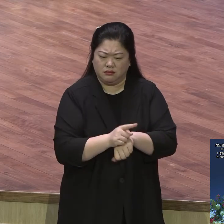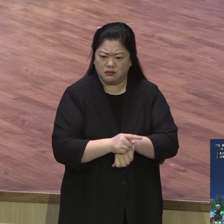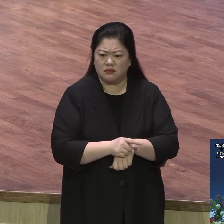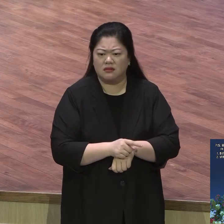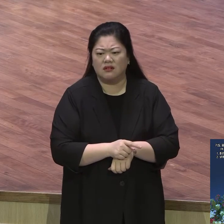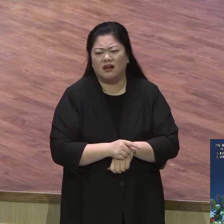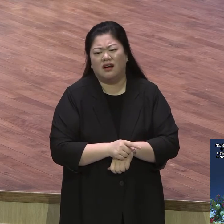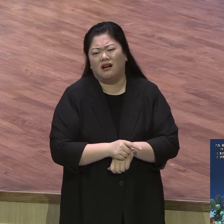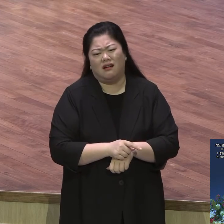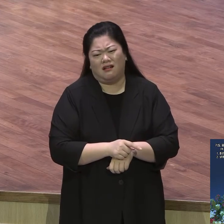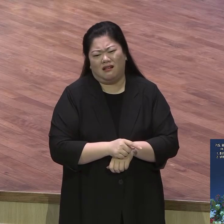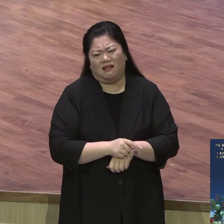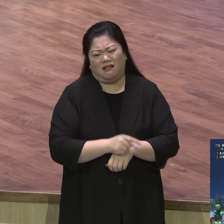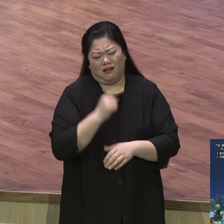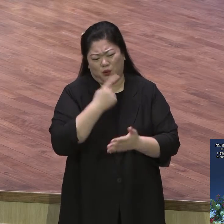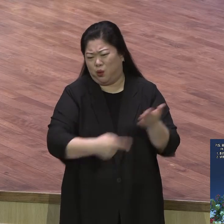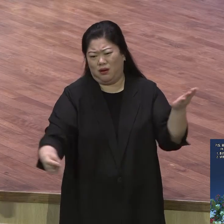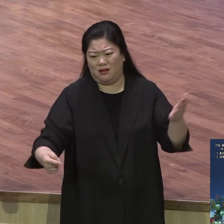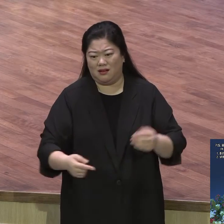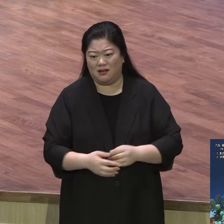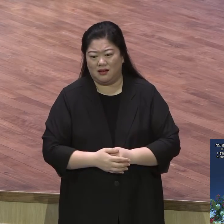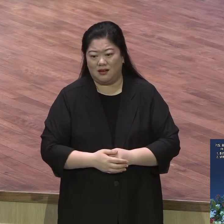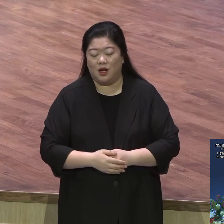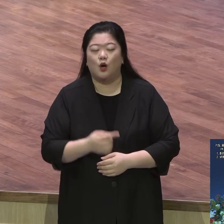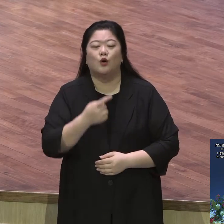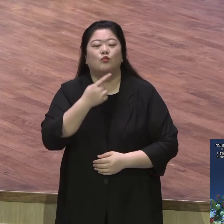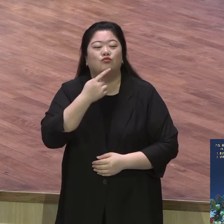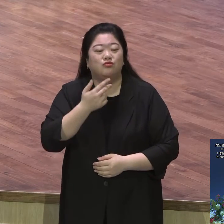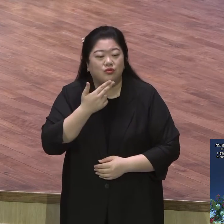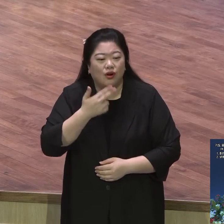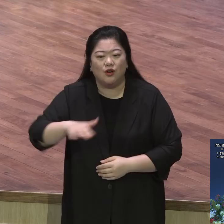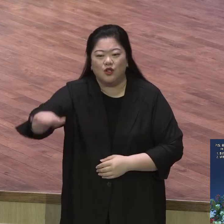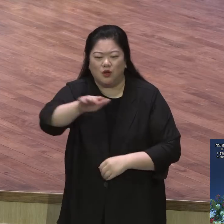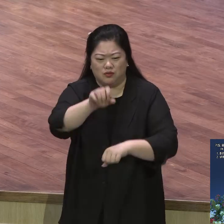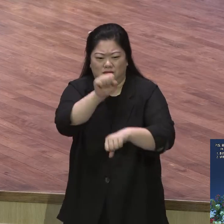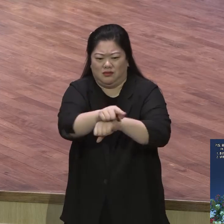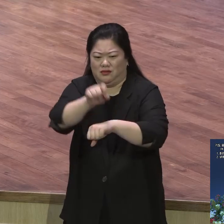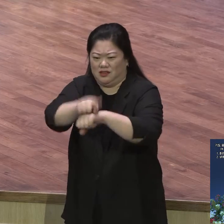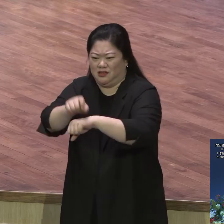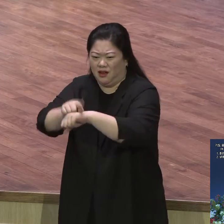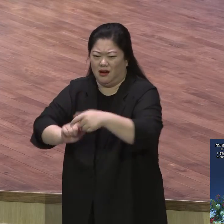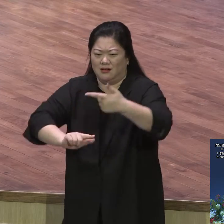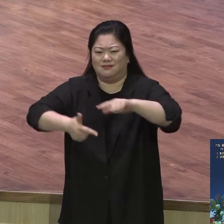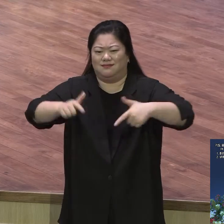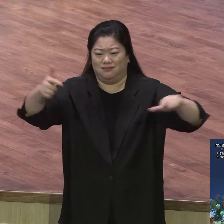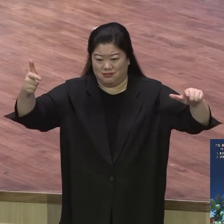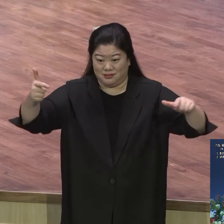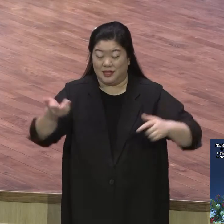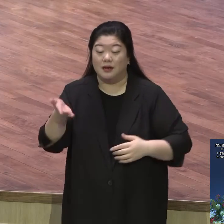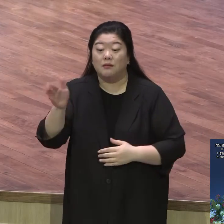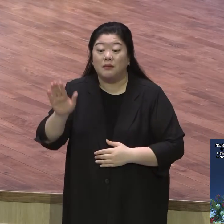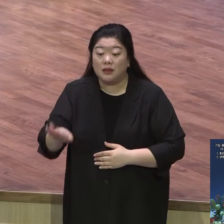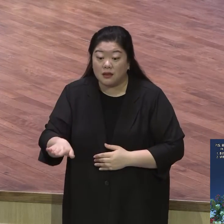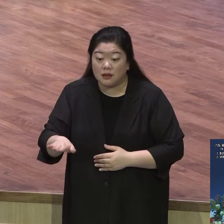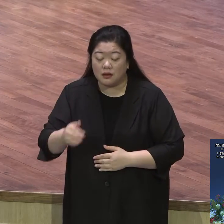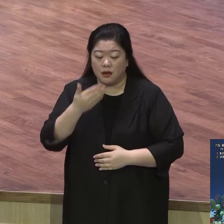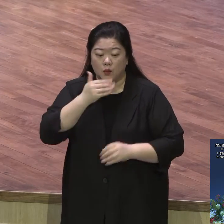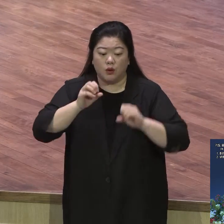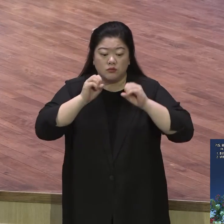모든 이런 하나님 앞에 성령의 사람은 강약하게 그냥 끝까지 하되 모든 부분에다 온유해야